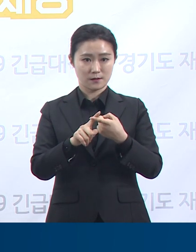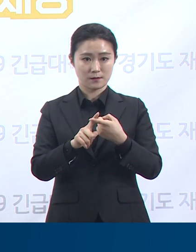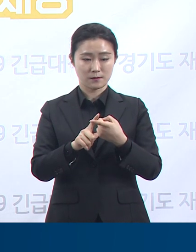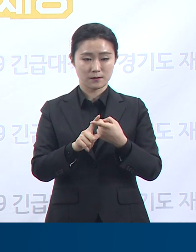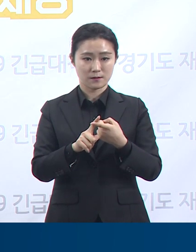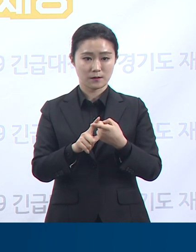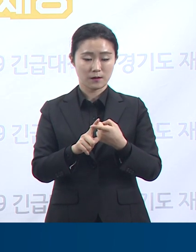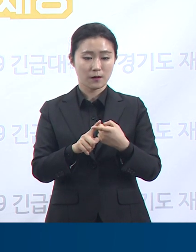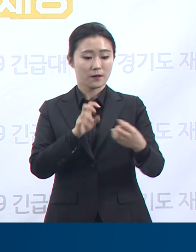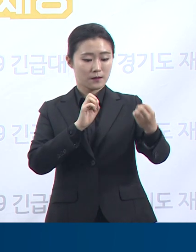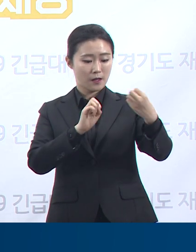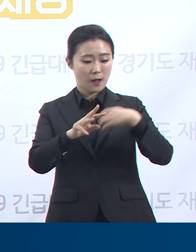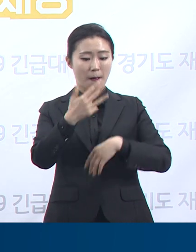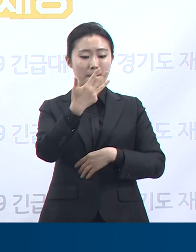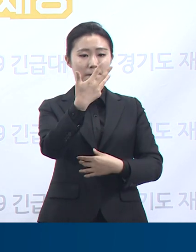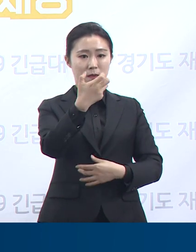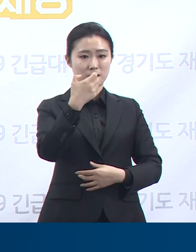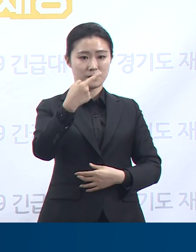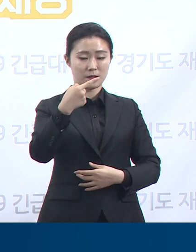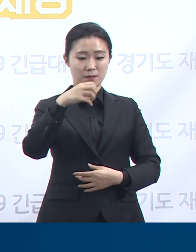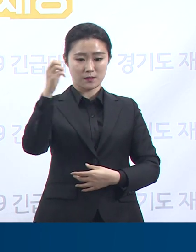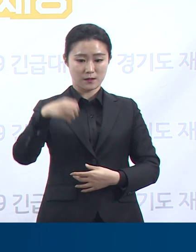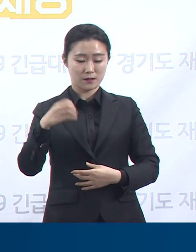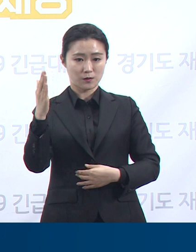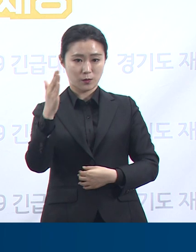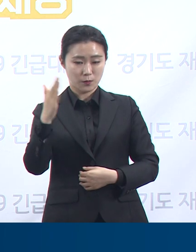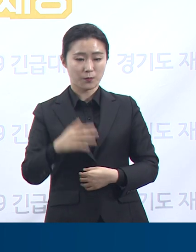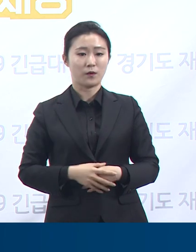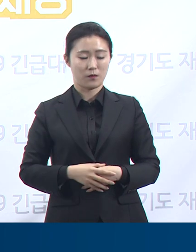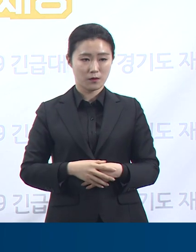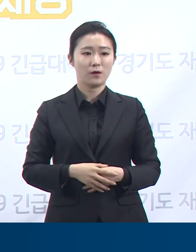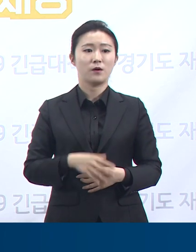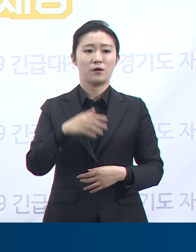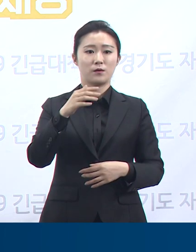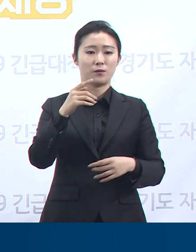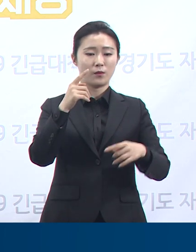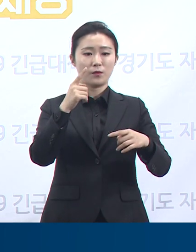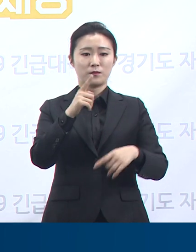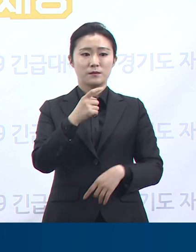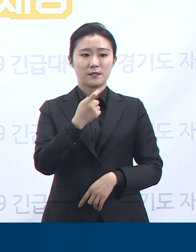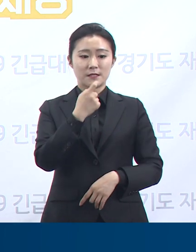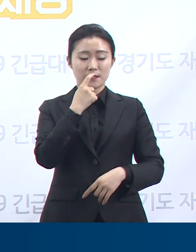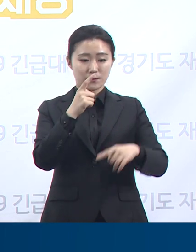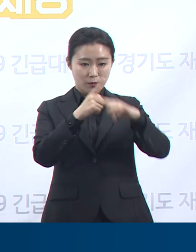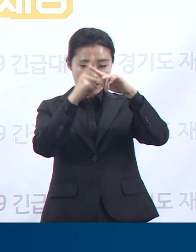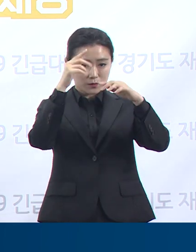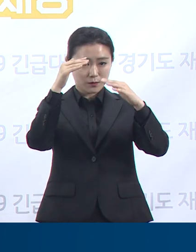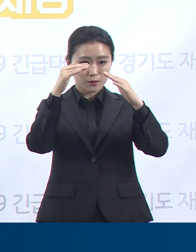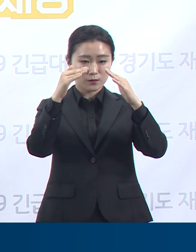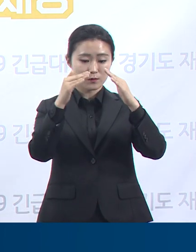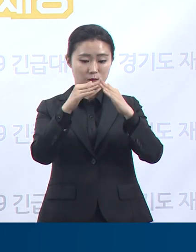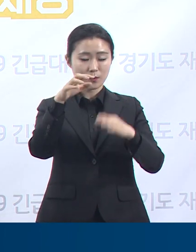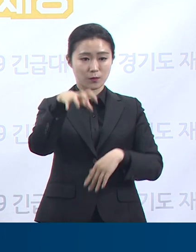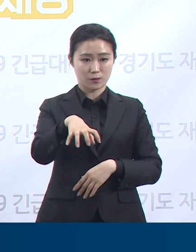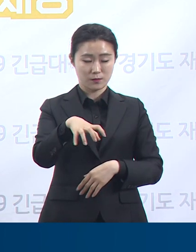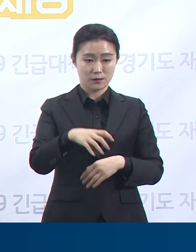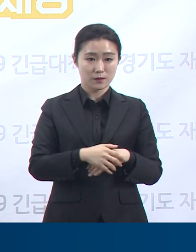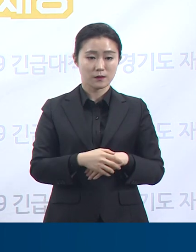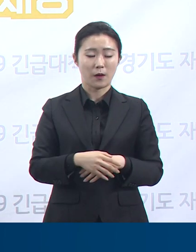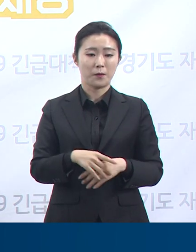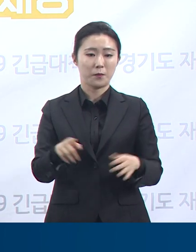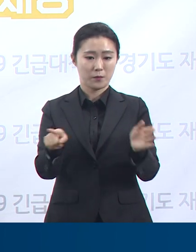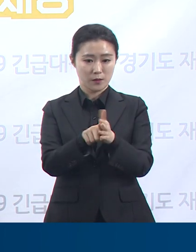.1%는 도내 보건소를 신뢰한다고 대답했고 도내 의료기관 신뢰도도 87.2%로 높았습니다.